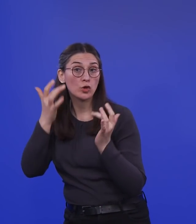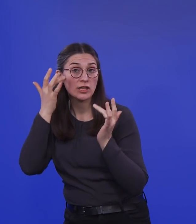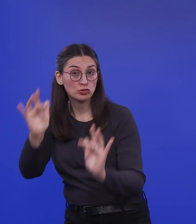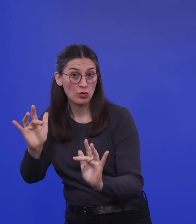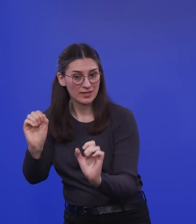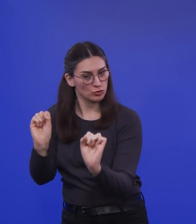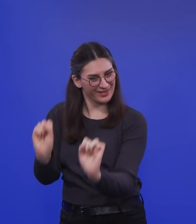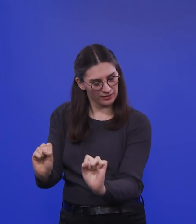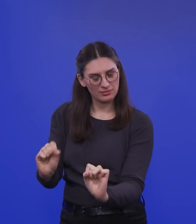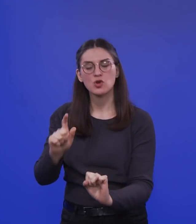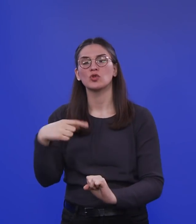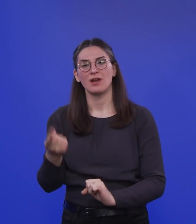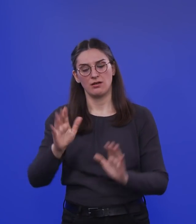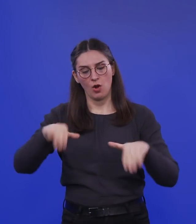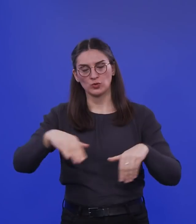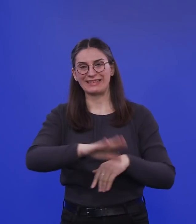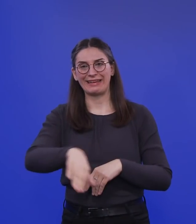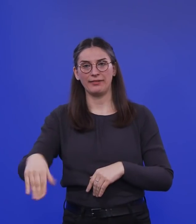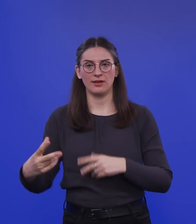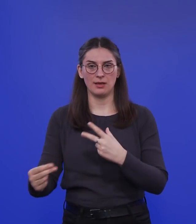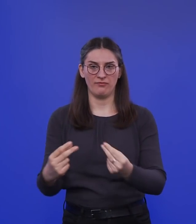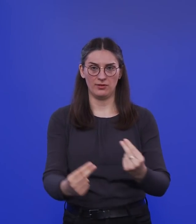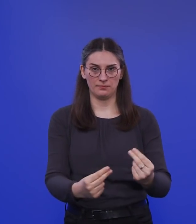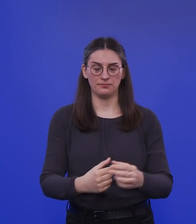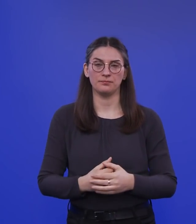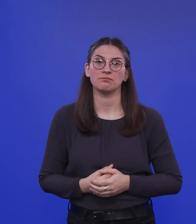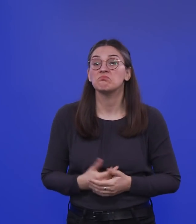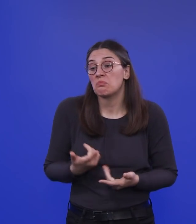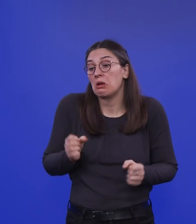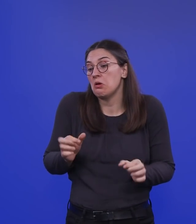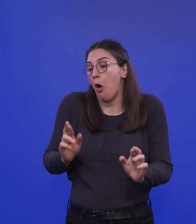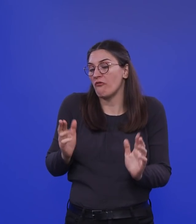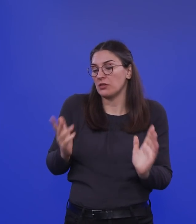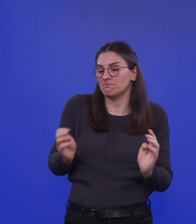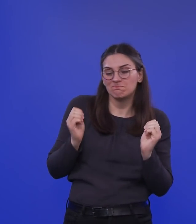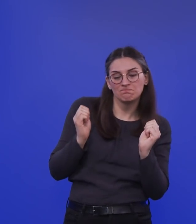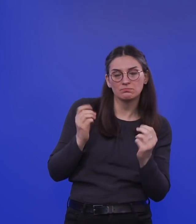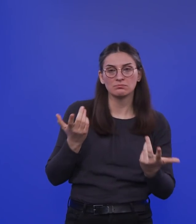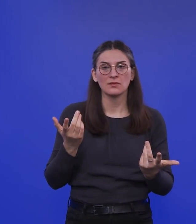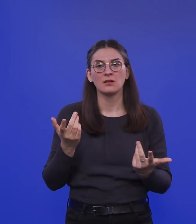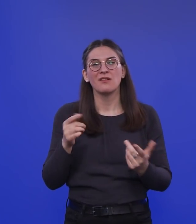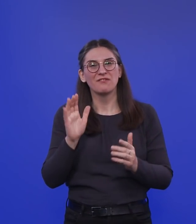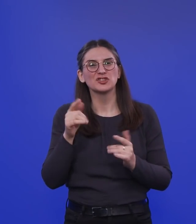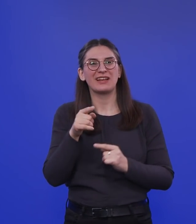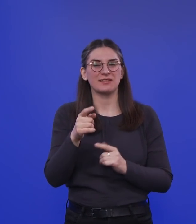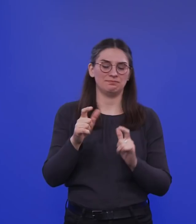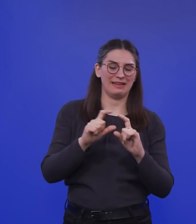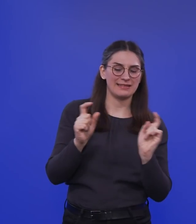Kinder impfen kann. Darauf können wir nur hoffen. Es wird sicherlich um dieses Thema soll man Kinder impfen